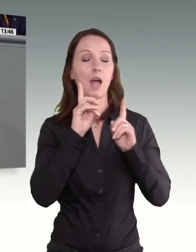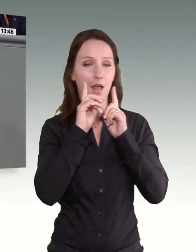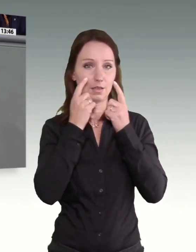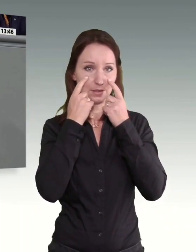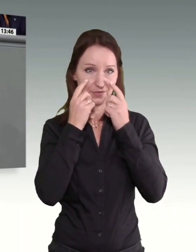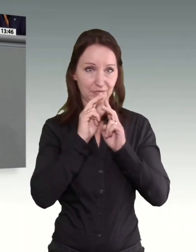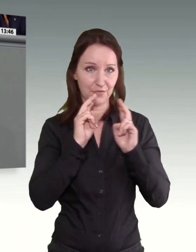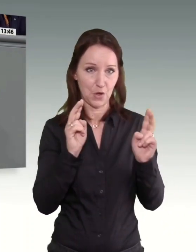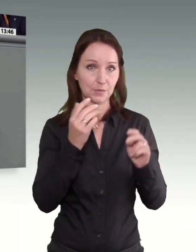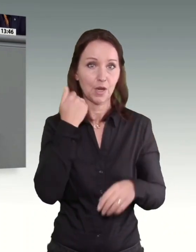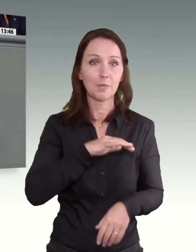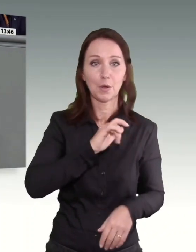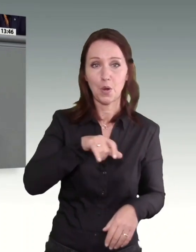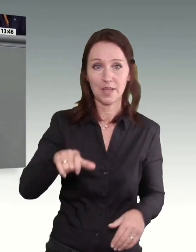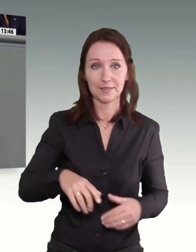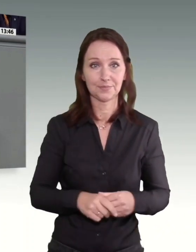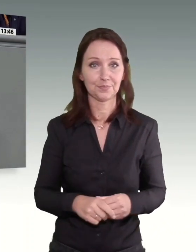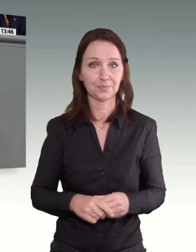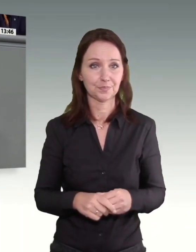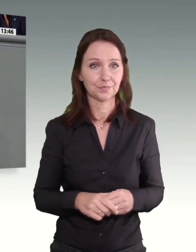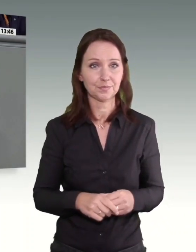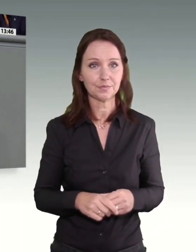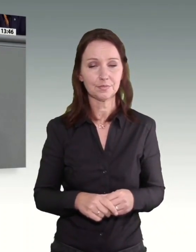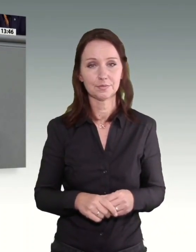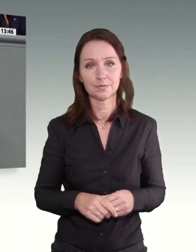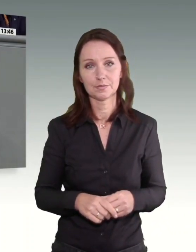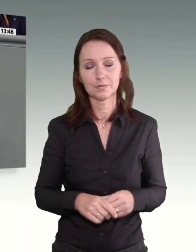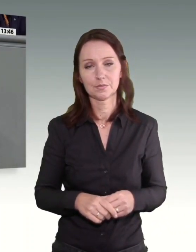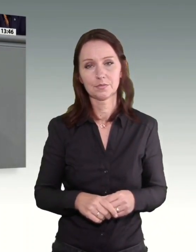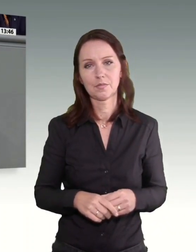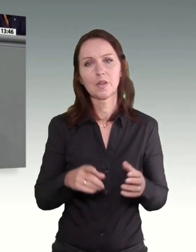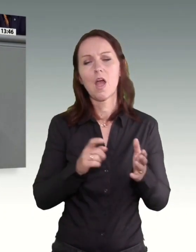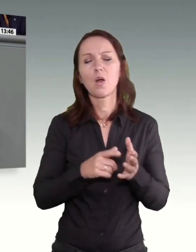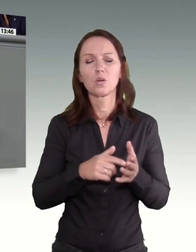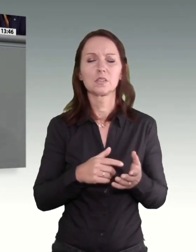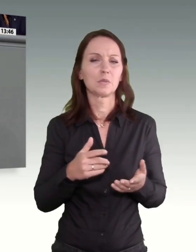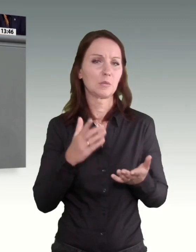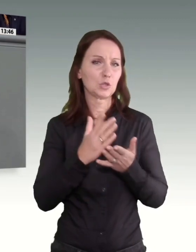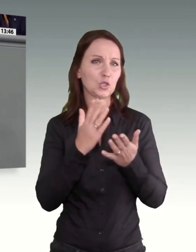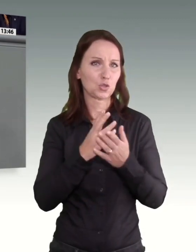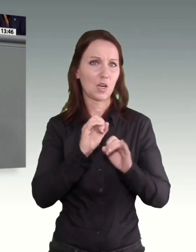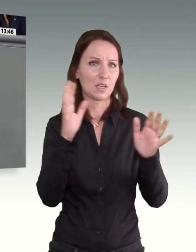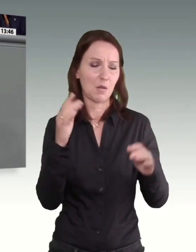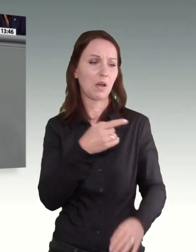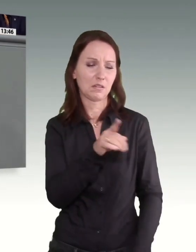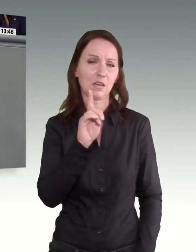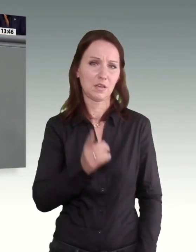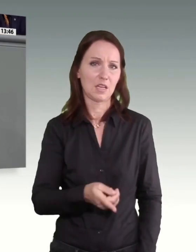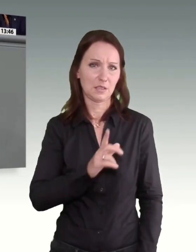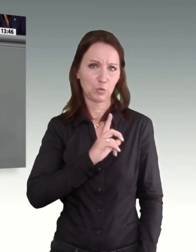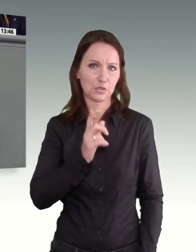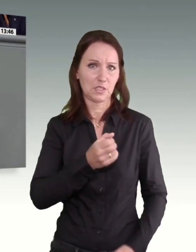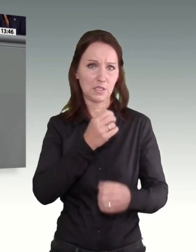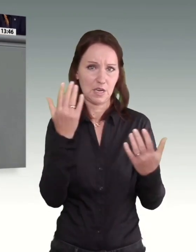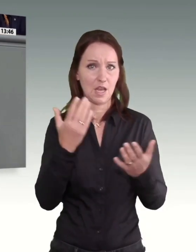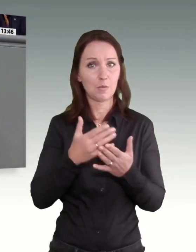Denn es ist ja offensichtlich, oder es müsste doch auch Ihnen offensichtlich sein, wenn Sie 520 Euro im